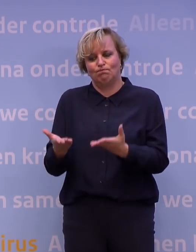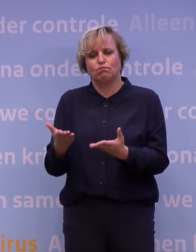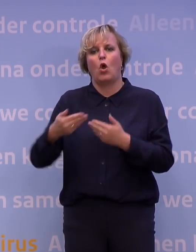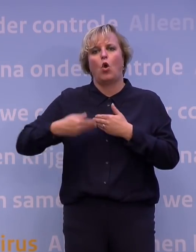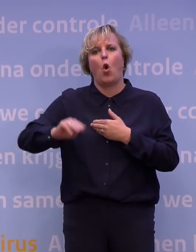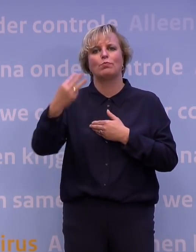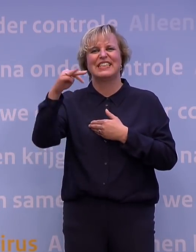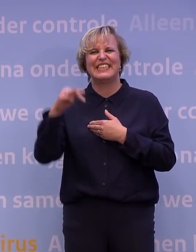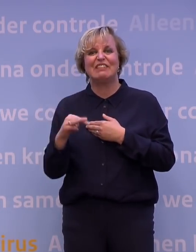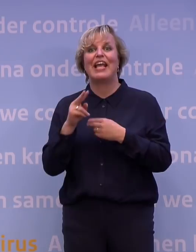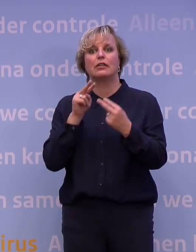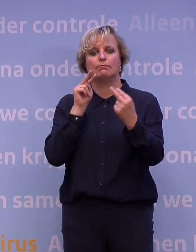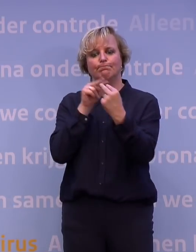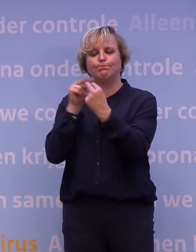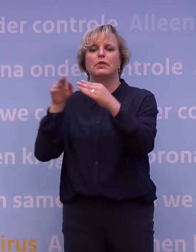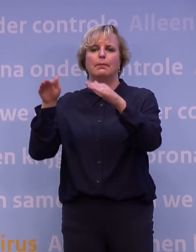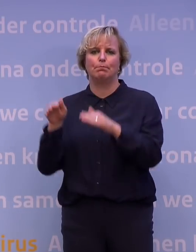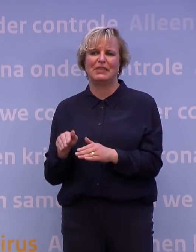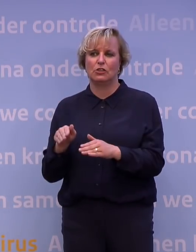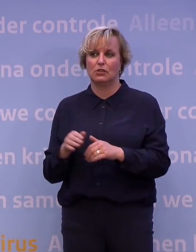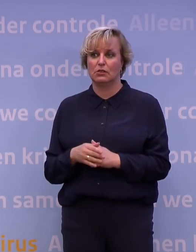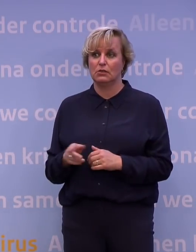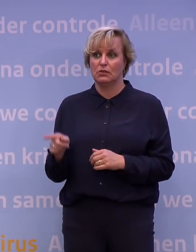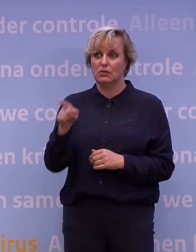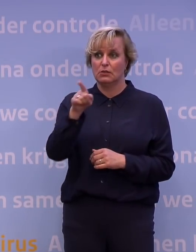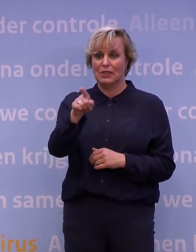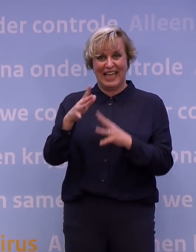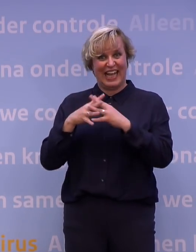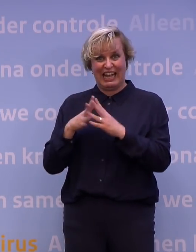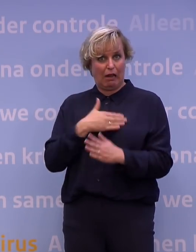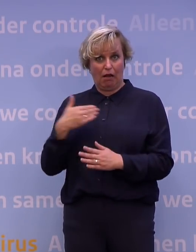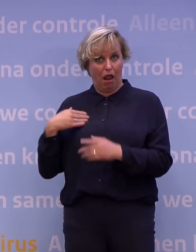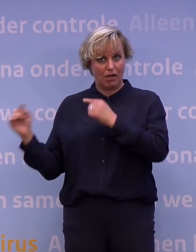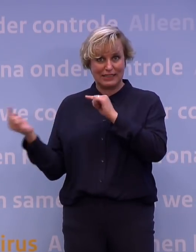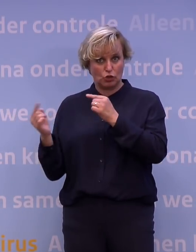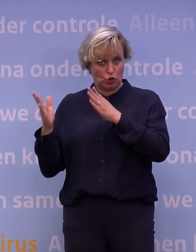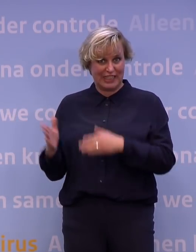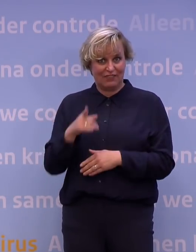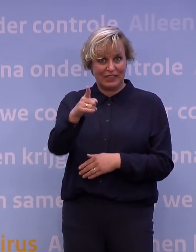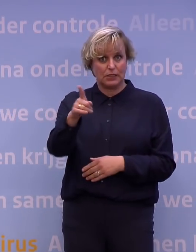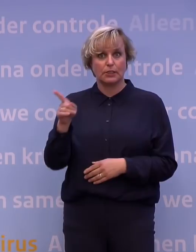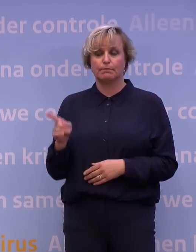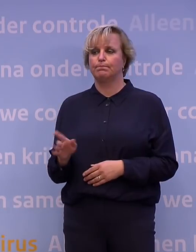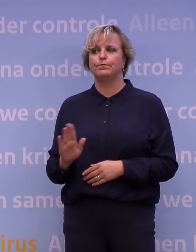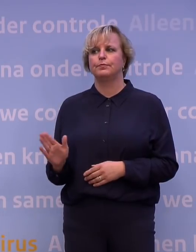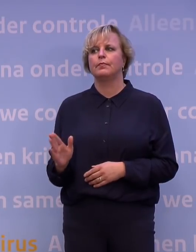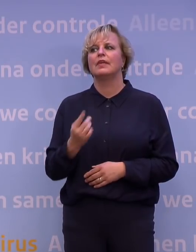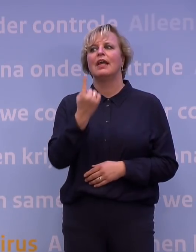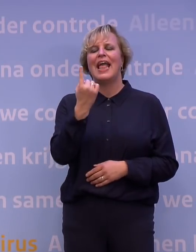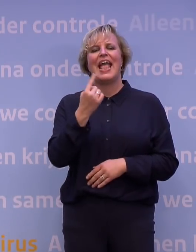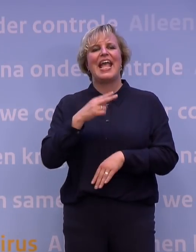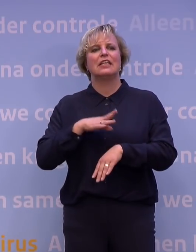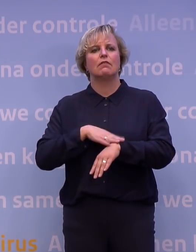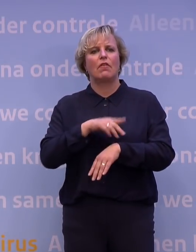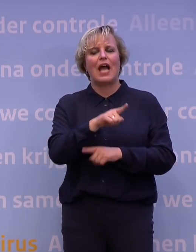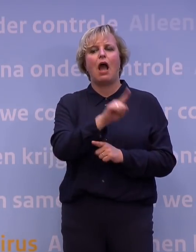even wat minder zien helaas. En hierover is ook gediscussieerd? Nee, over de kerken niet lang. Heel kort nog één vandaag en daarna afrondend